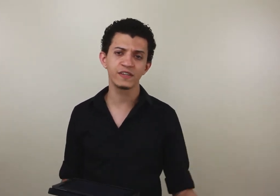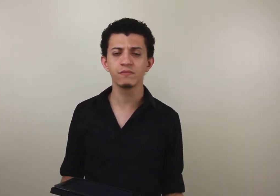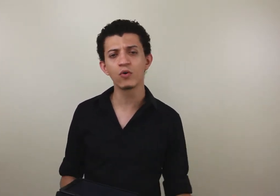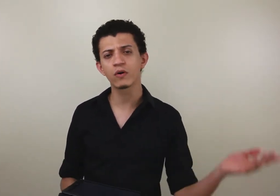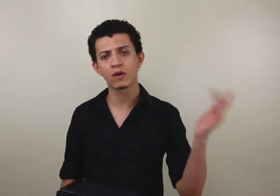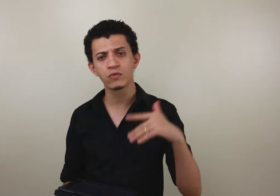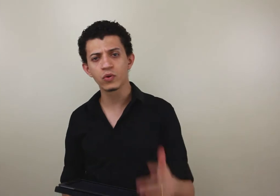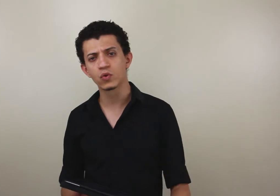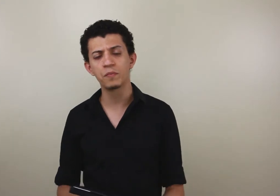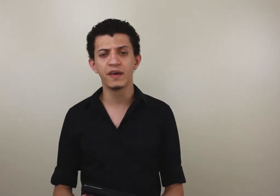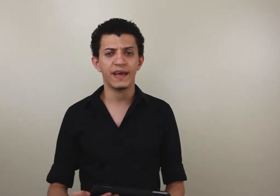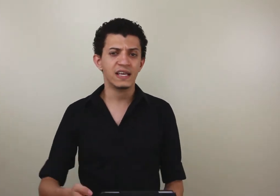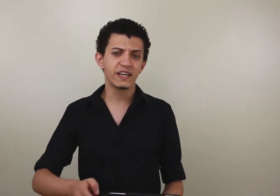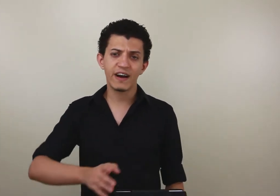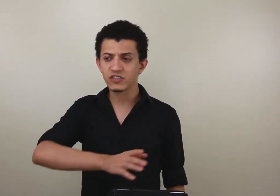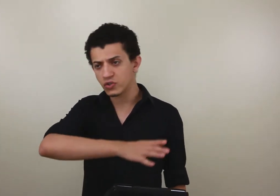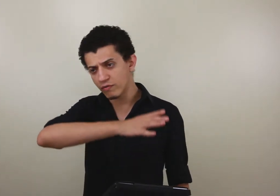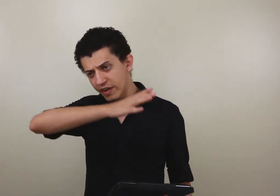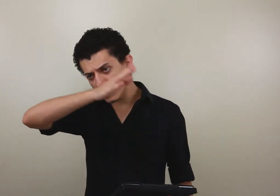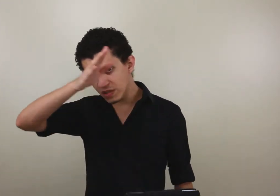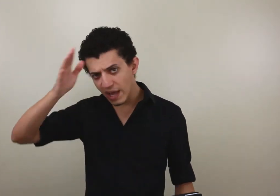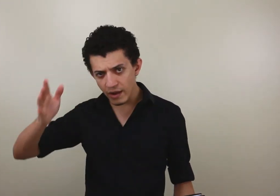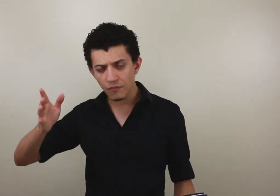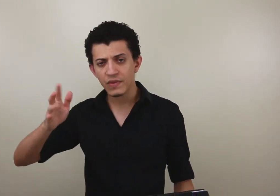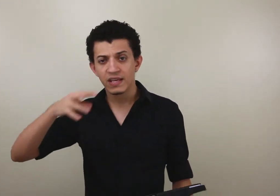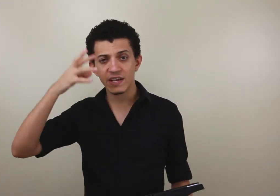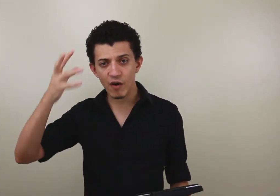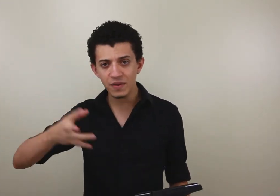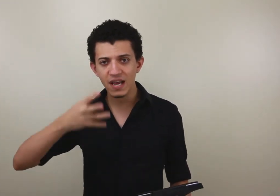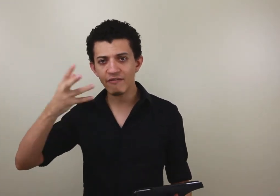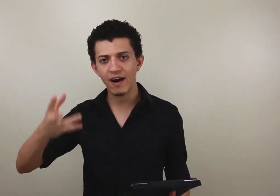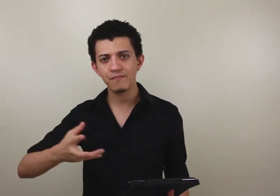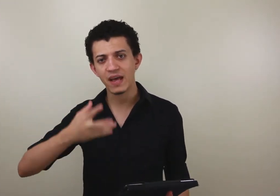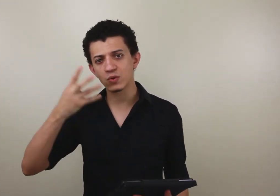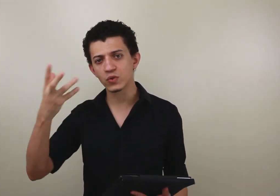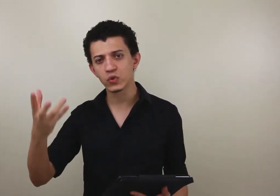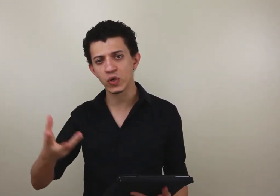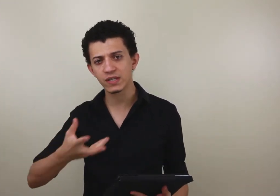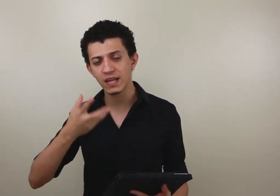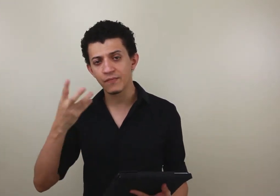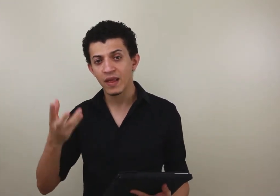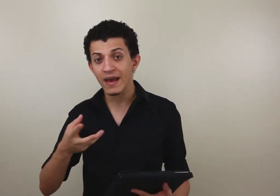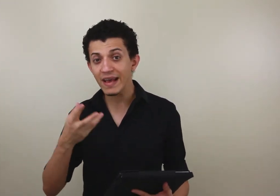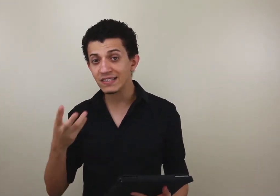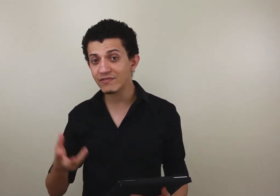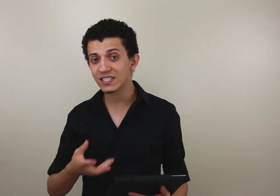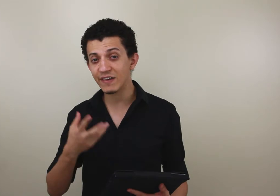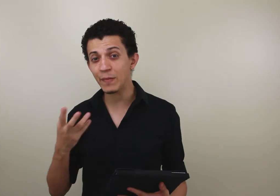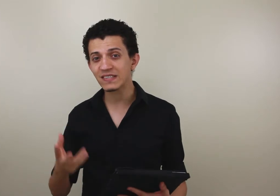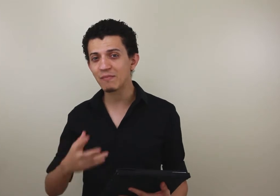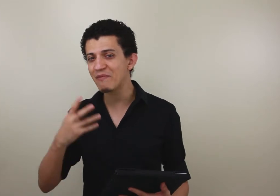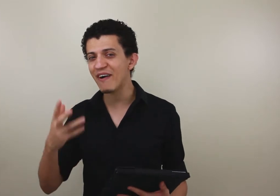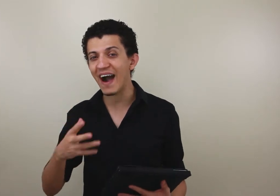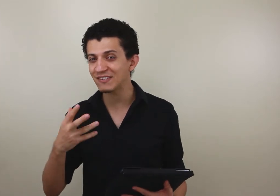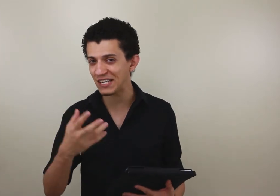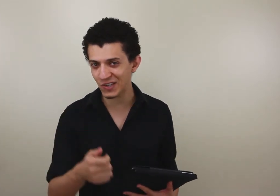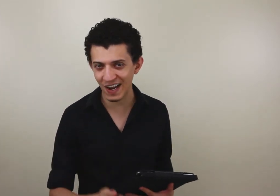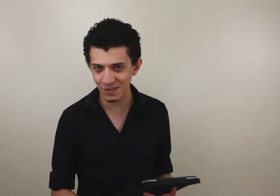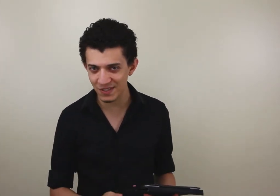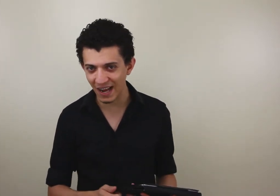Facebook, quanto no YouTube. Você vai assistir um vídeo inteiro, você vai observar as construções ali. E, assim, você vai perceber vários regionalismos da